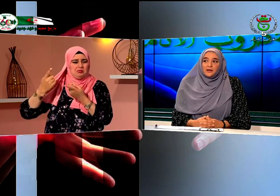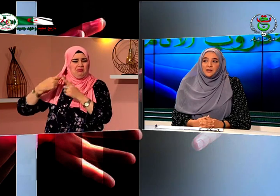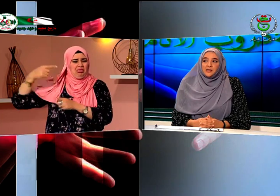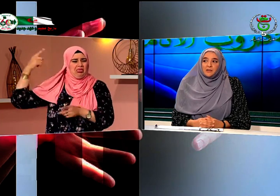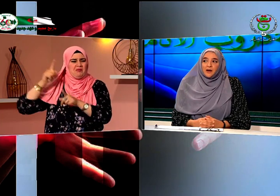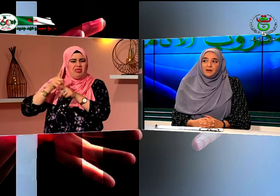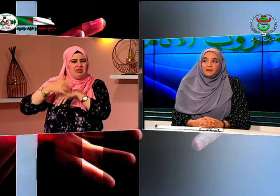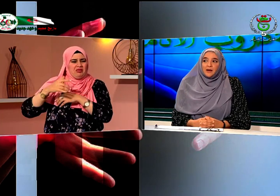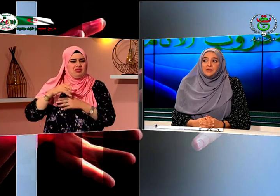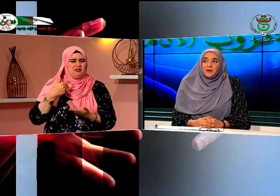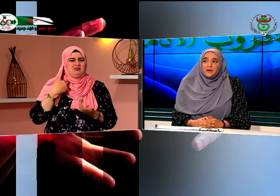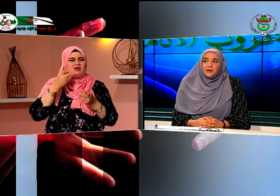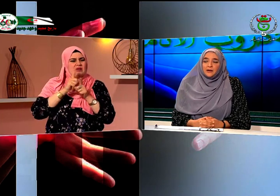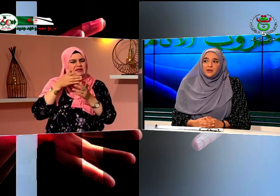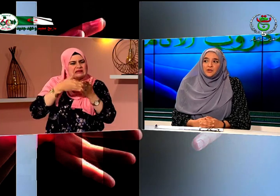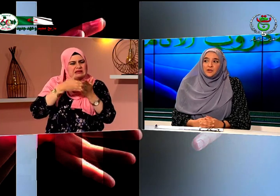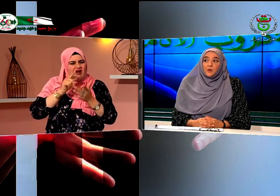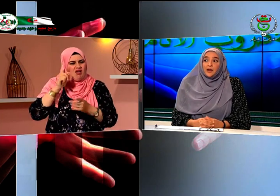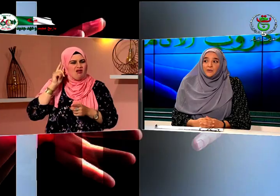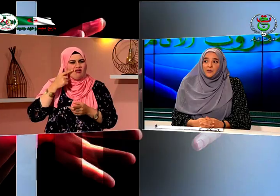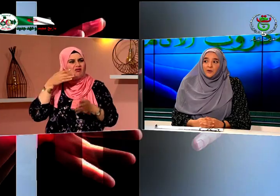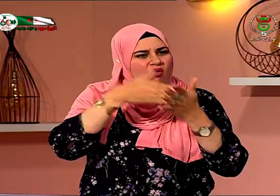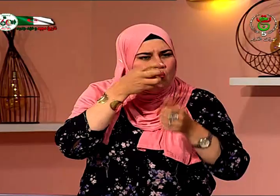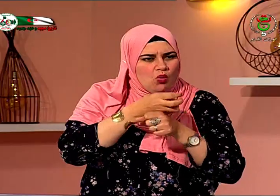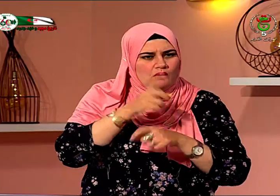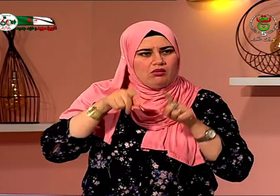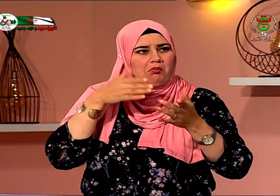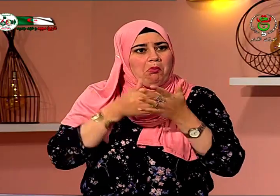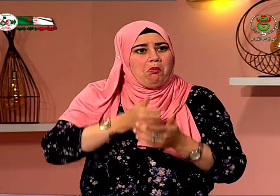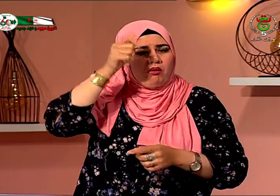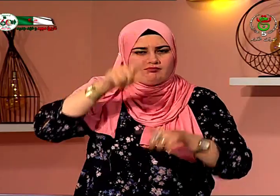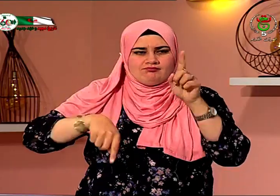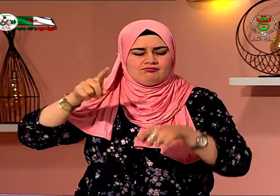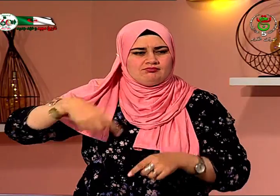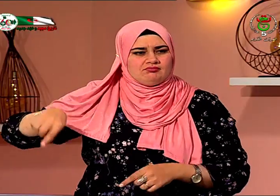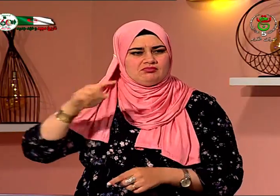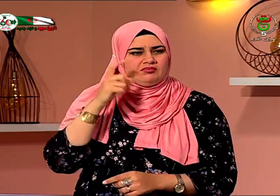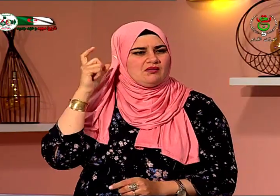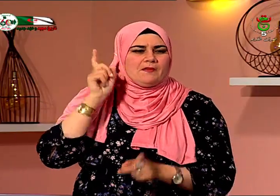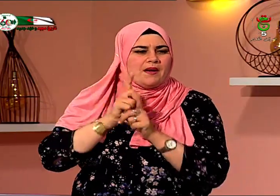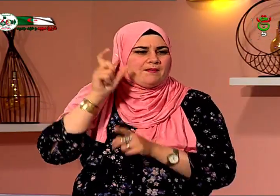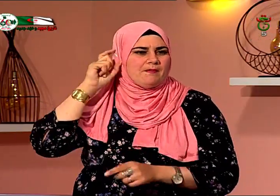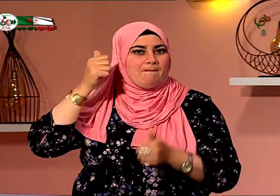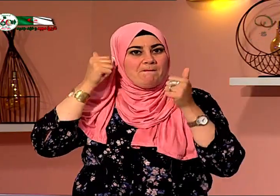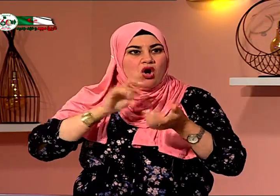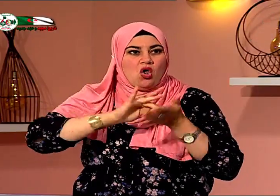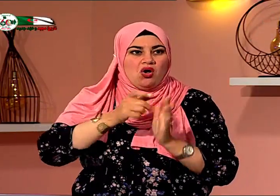بالسماعات لا أسمع الكلام جيد ولا أفهمه يعني على المراكز هذه تكون